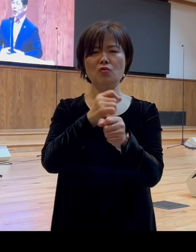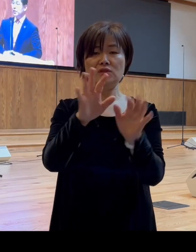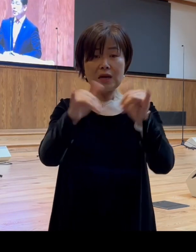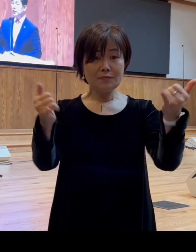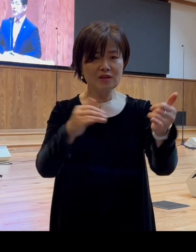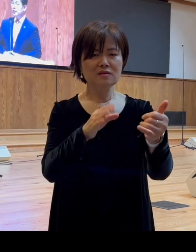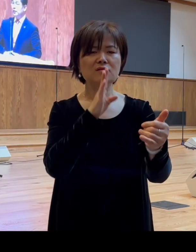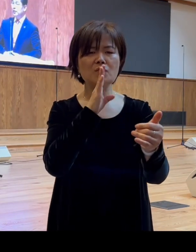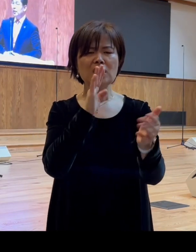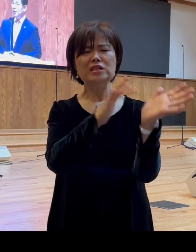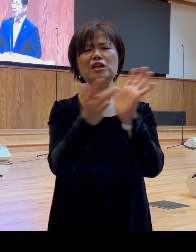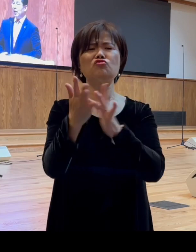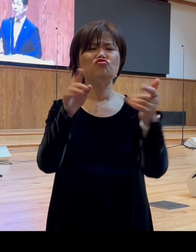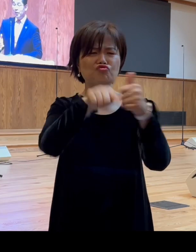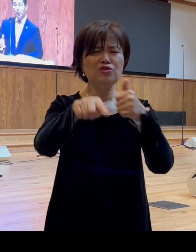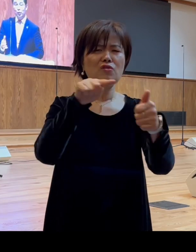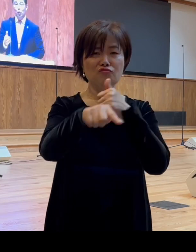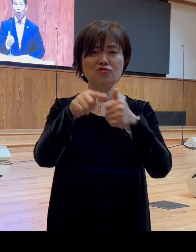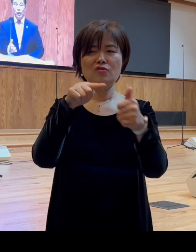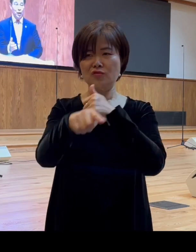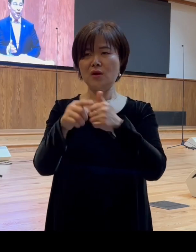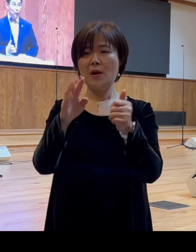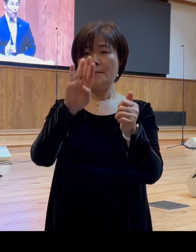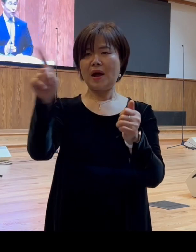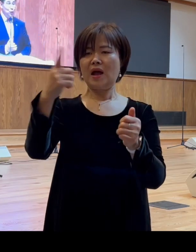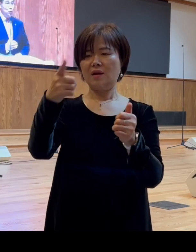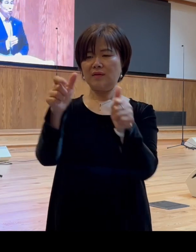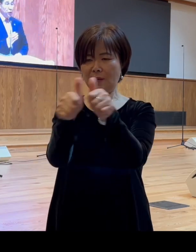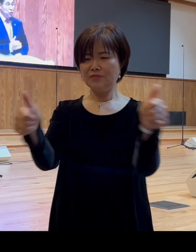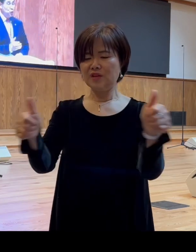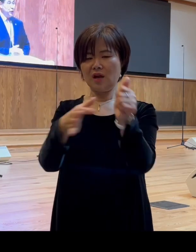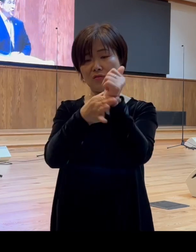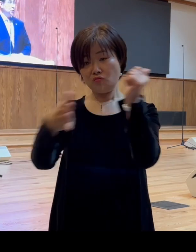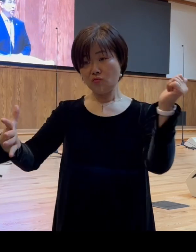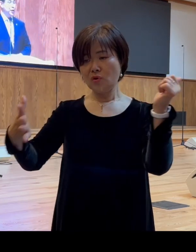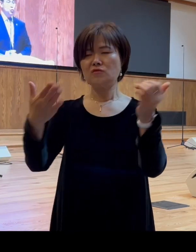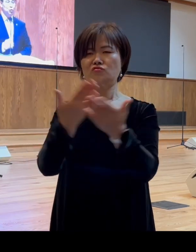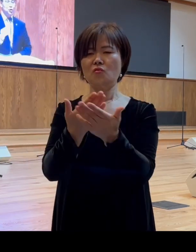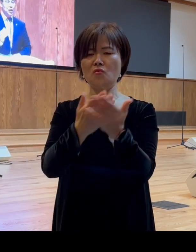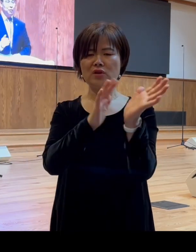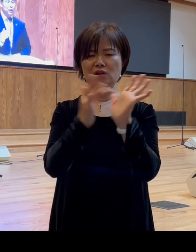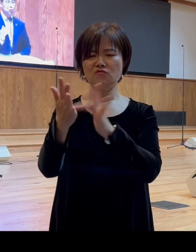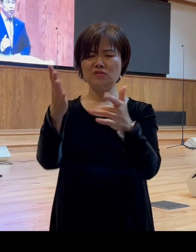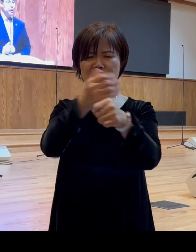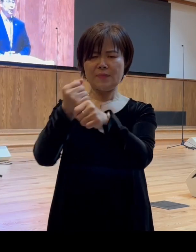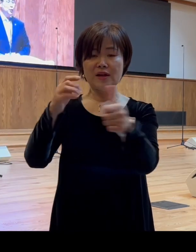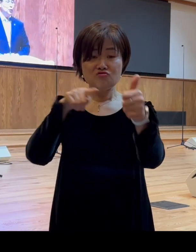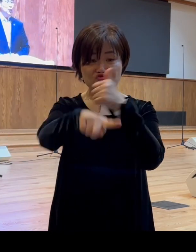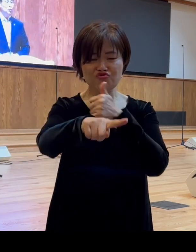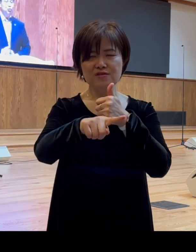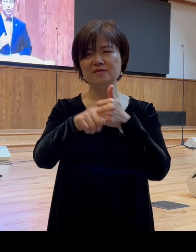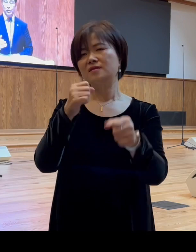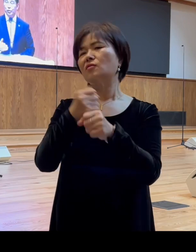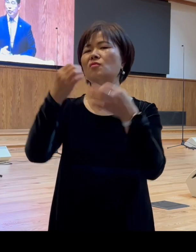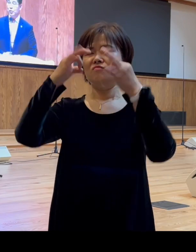바라바를 놓아달라고 소리쳐 외치고 예수를 잡아 죽이라고 부르짖었던 것입니다